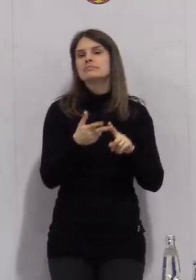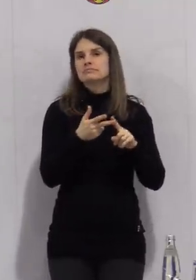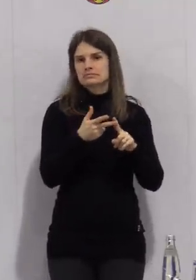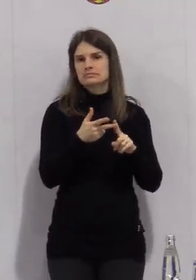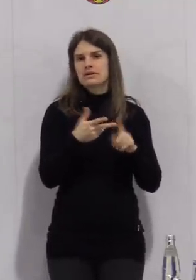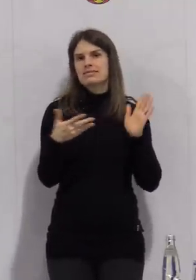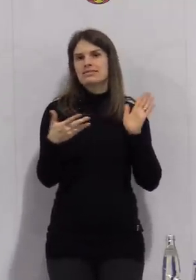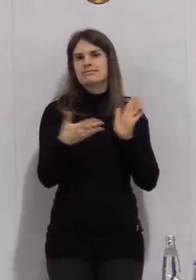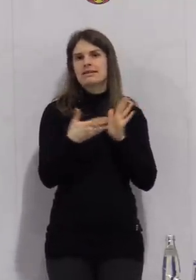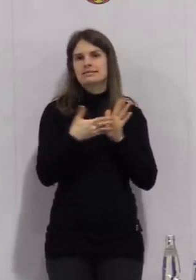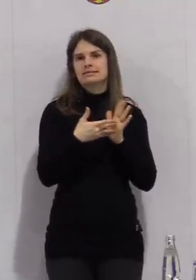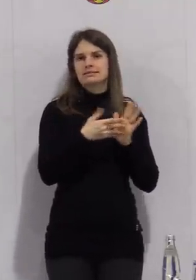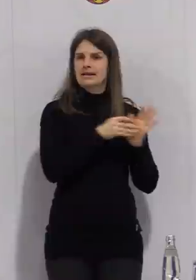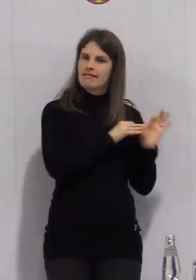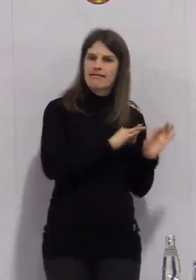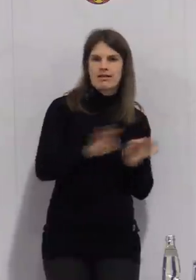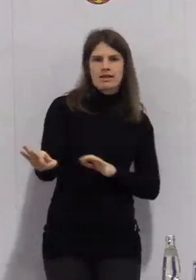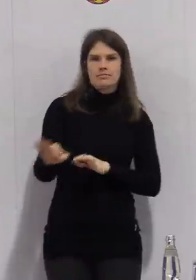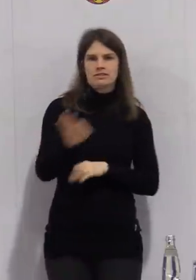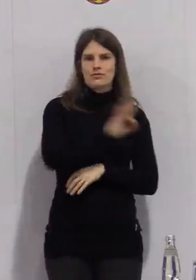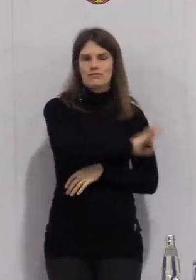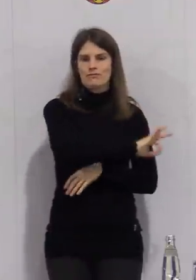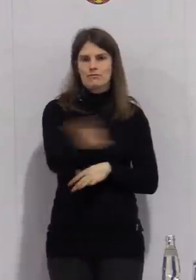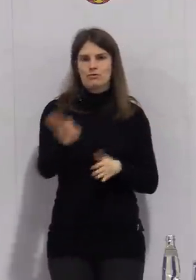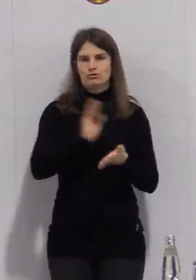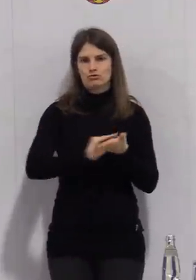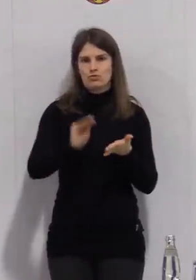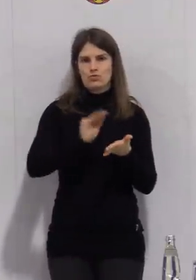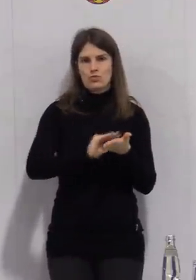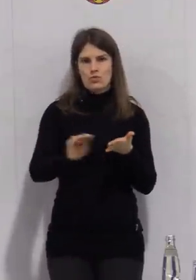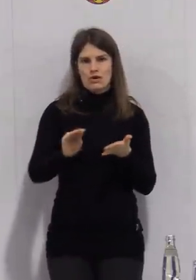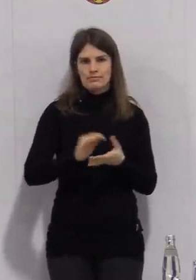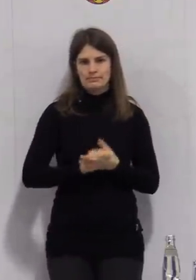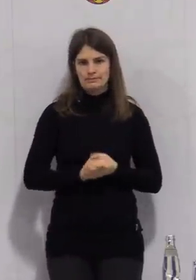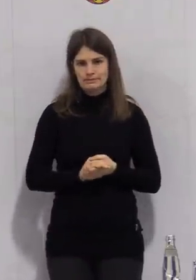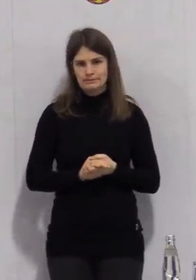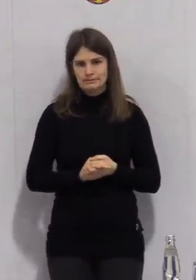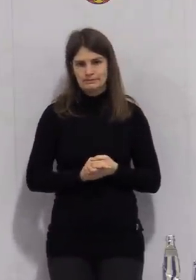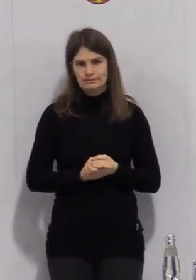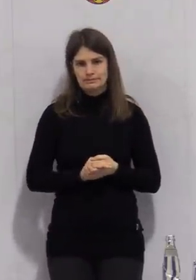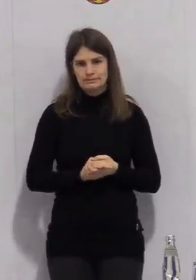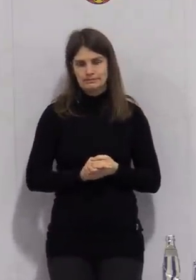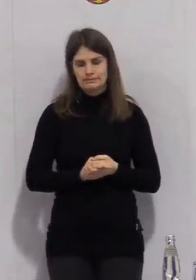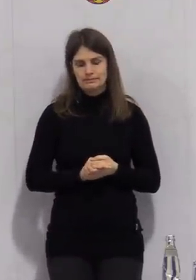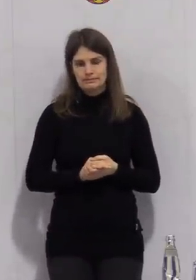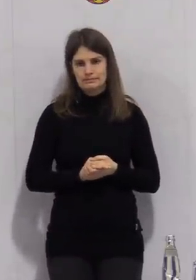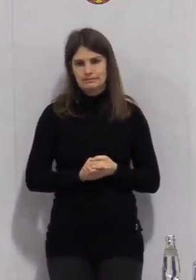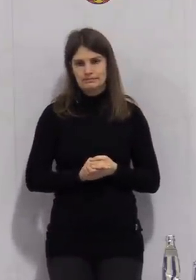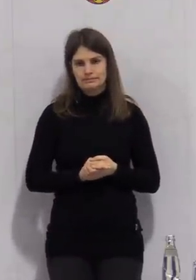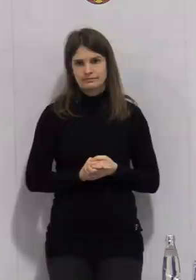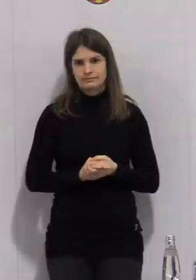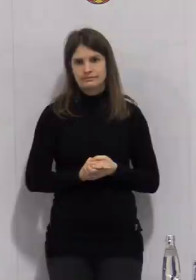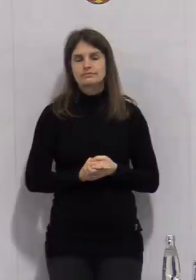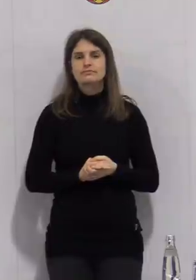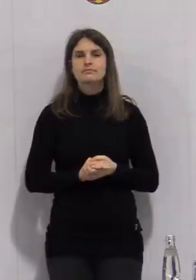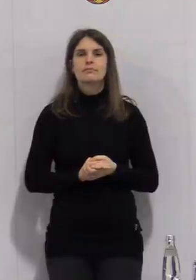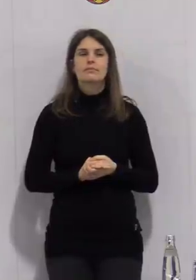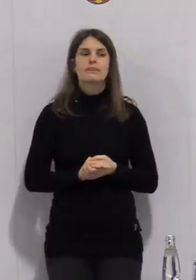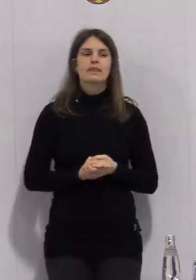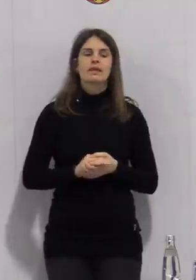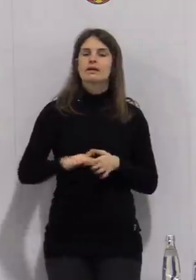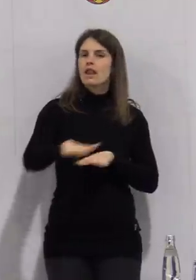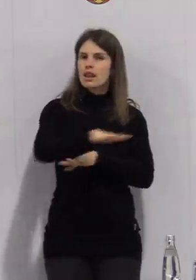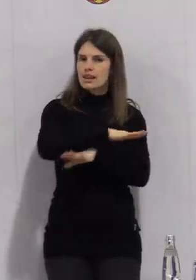Testsystems für alle Schülerinnen und Schüler. Wir bereiten derzeit unterstützt von der Landesregierung